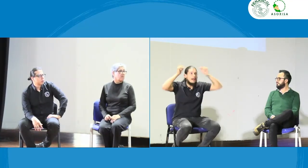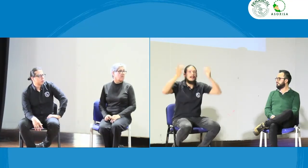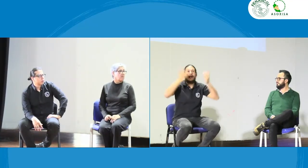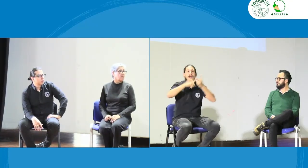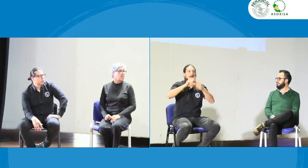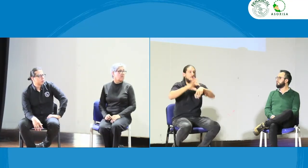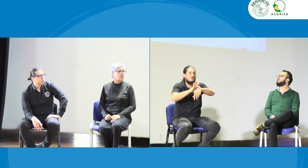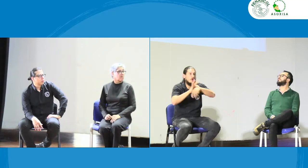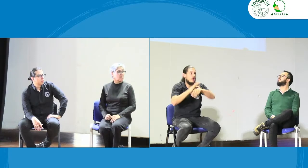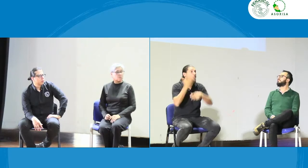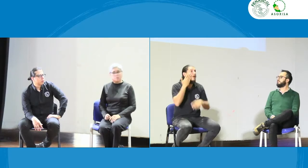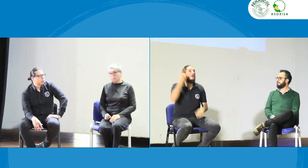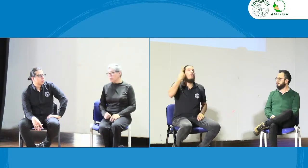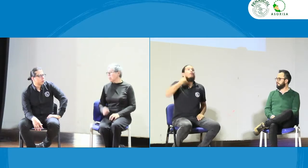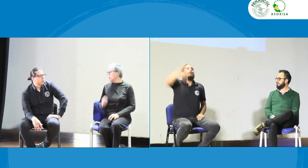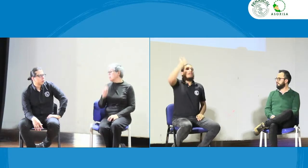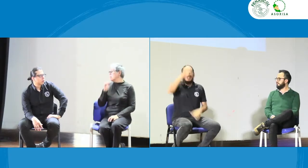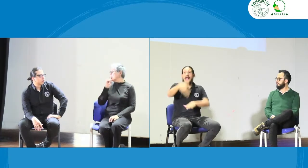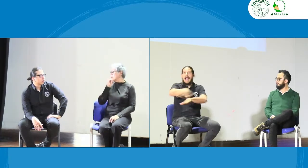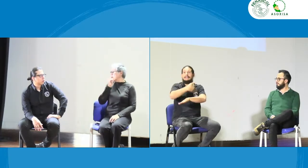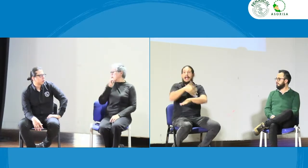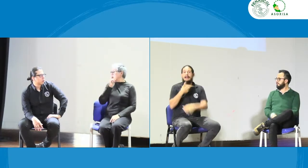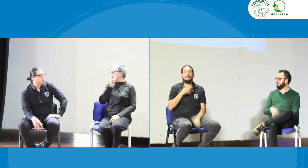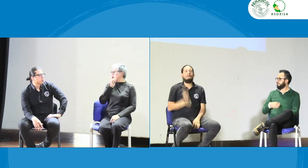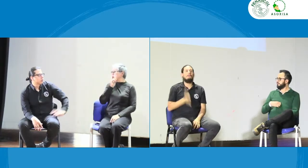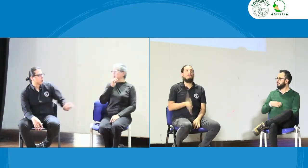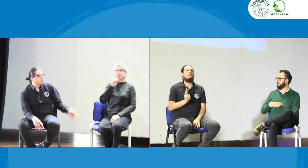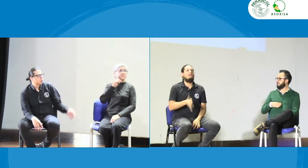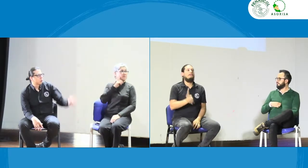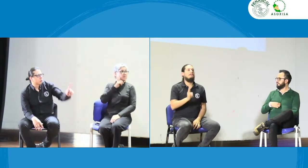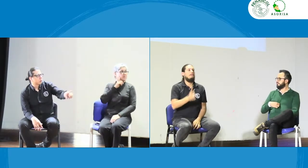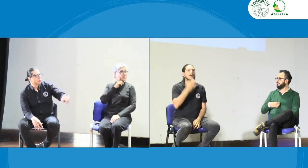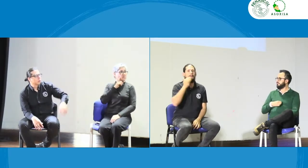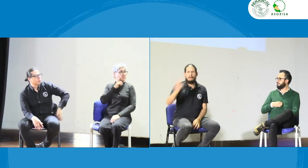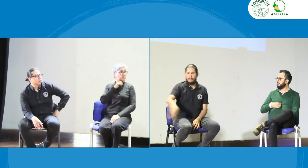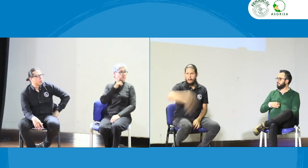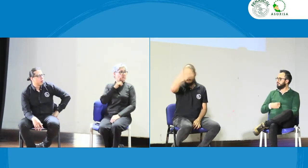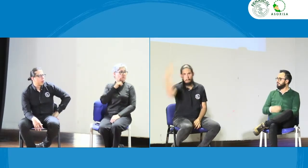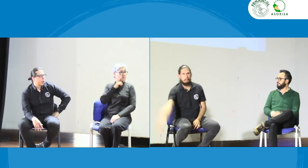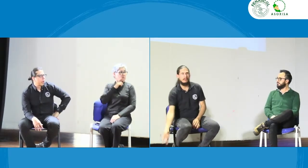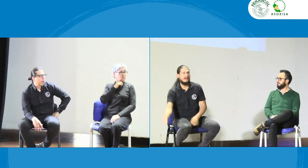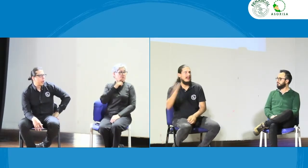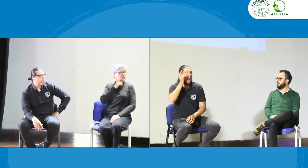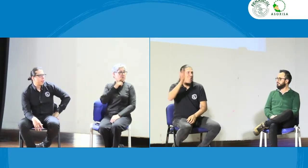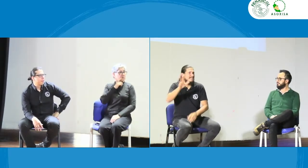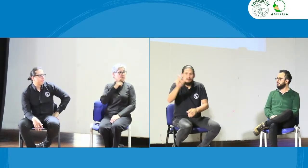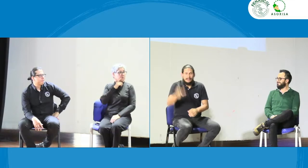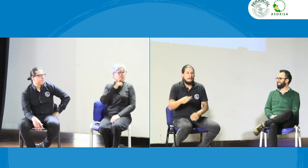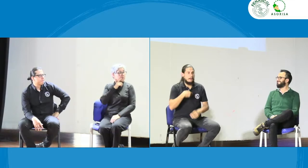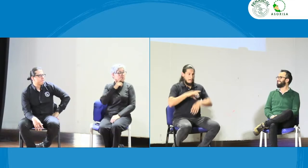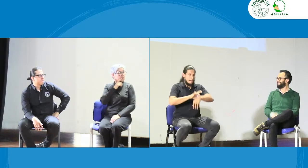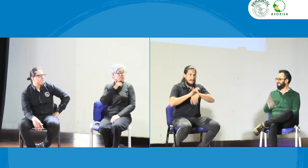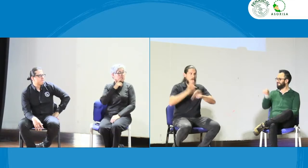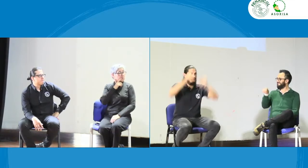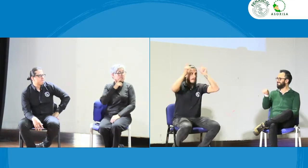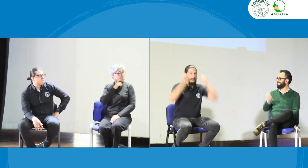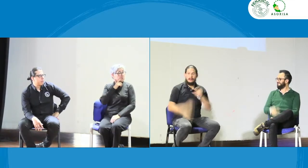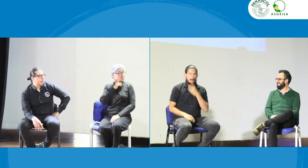ejemplo las enfermeras los médicos si un día yo voy en la calle un ciudadano cualquiera se lastima se delaciona y pasa algo y yo voy a una